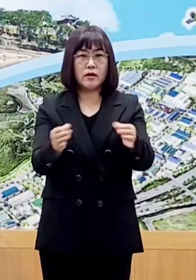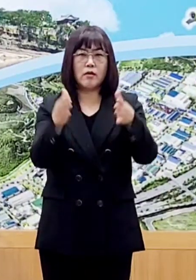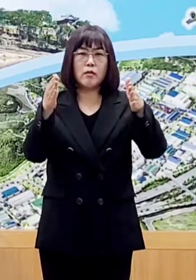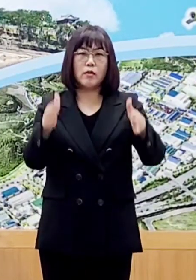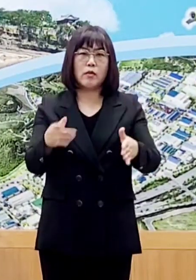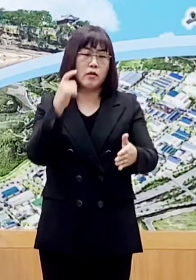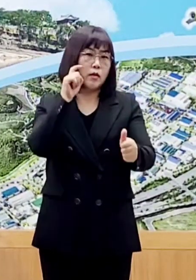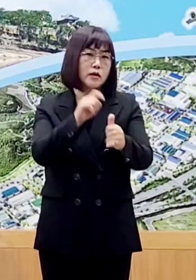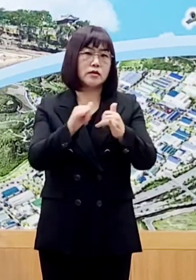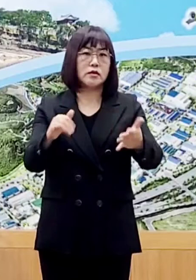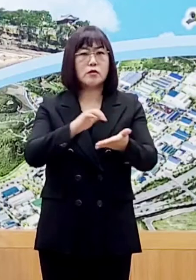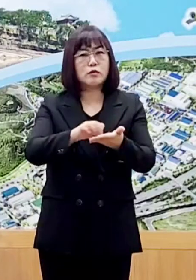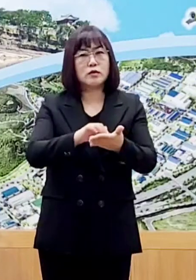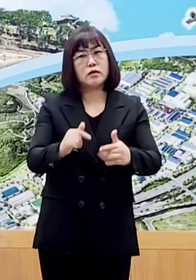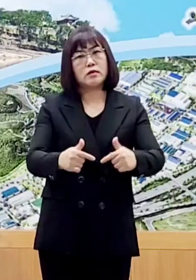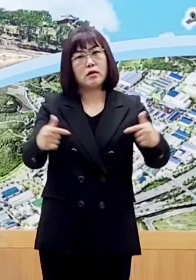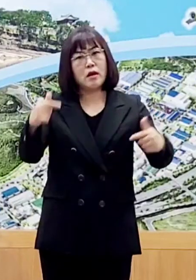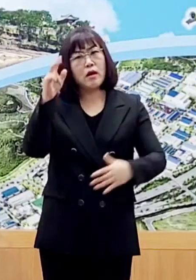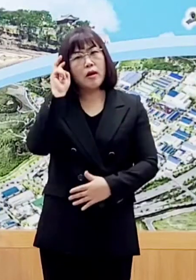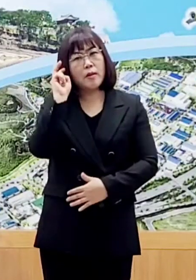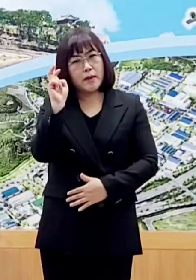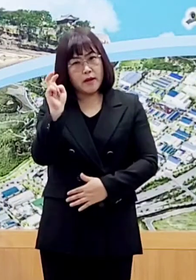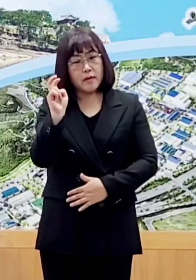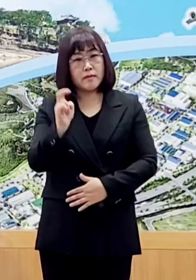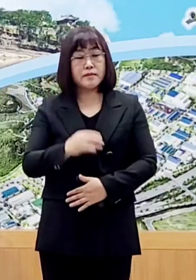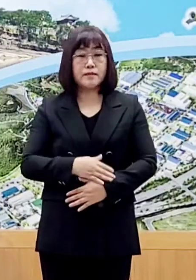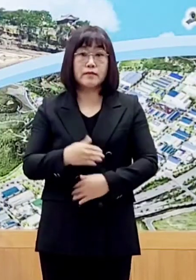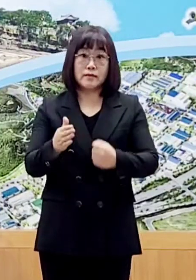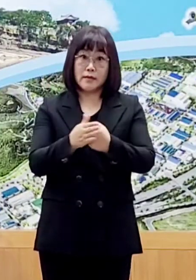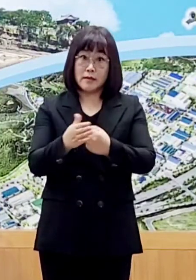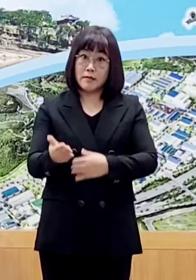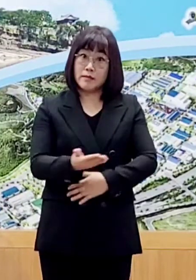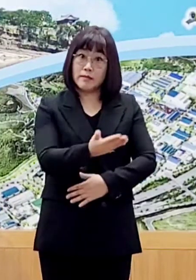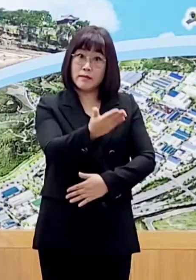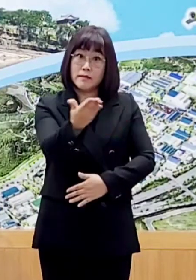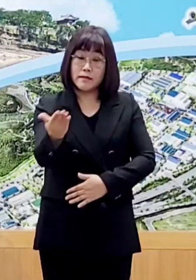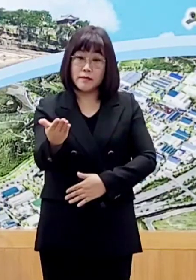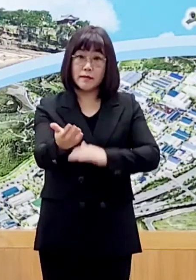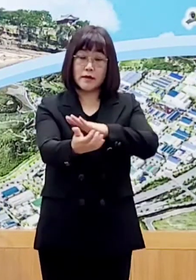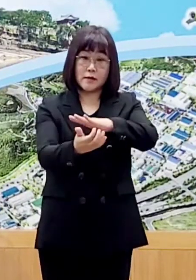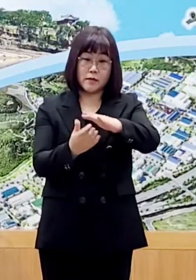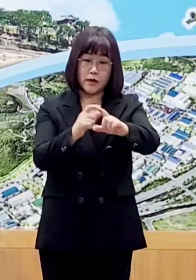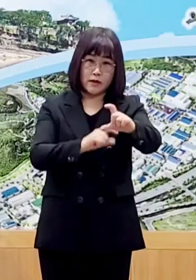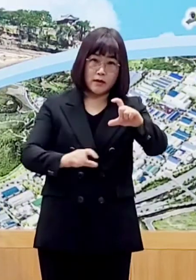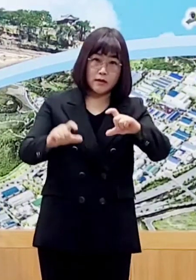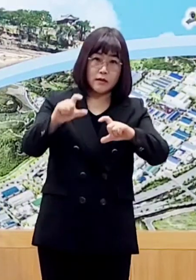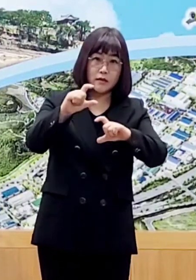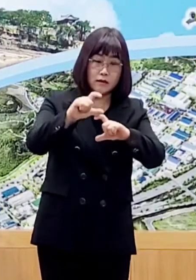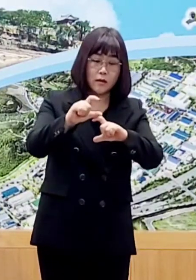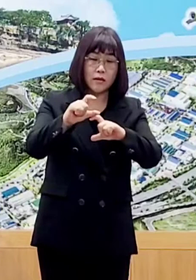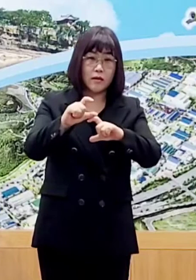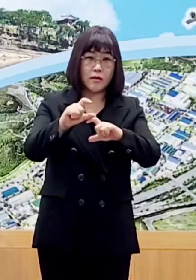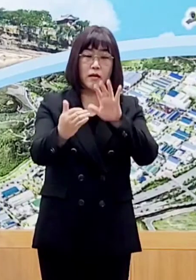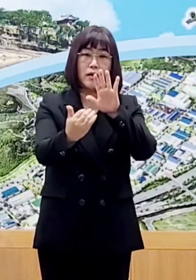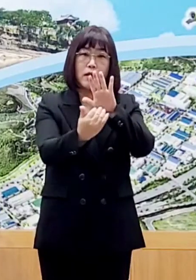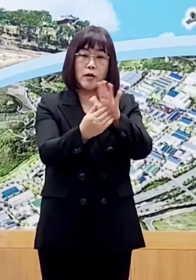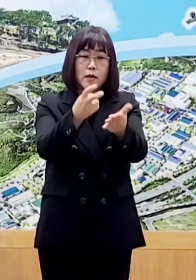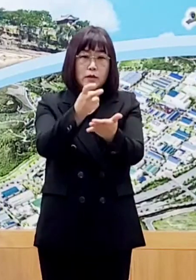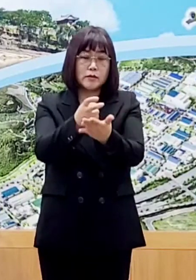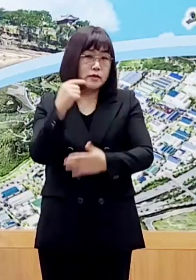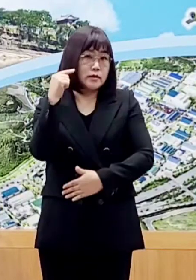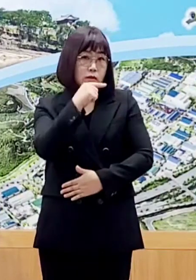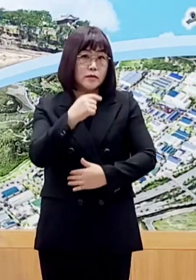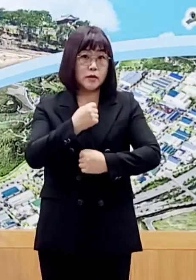증가할 것으로 예상됩니다. 이에 시민들께서는 이전보다 더 감염 예방수칙을